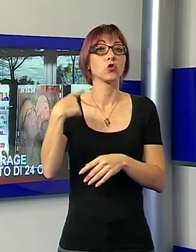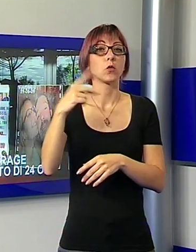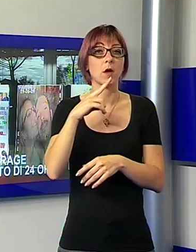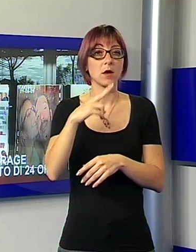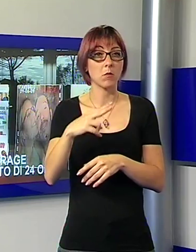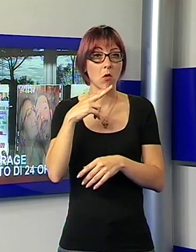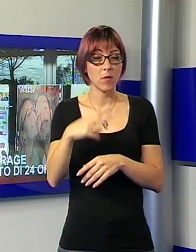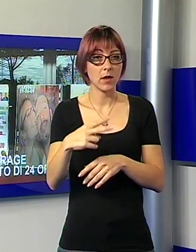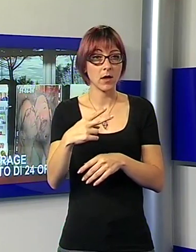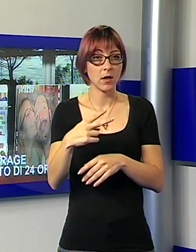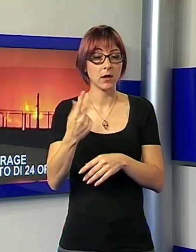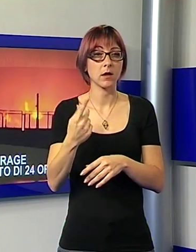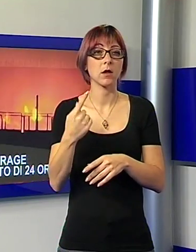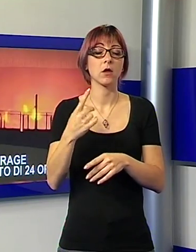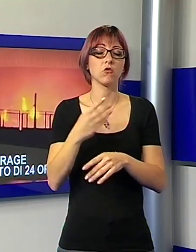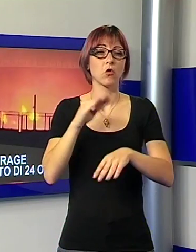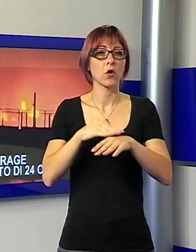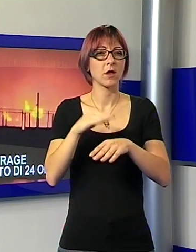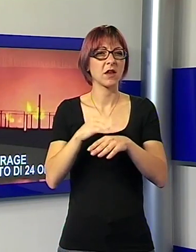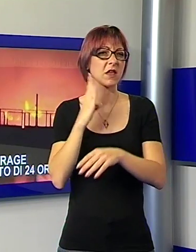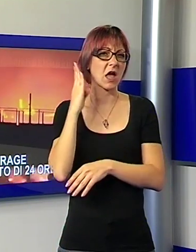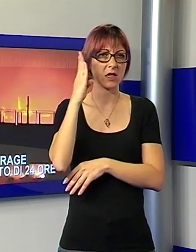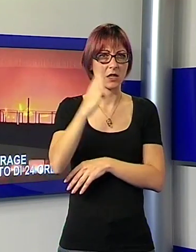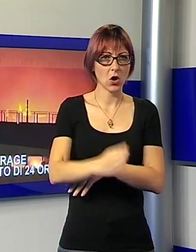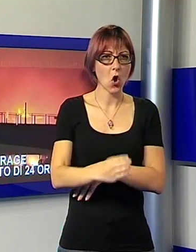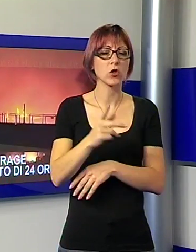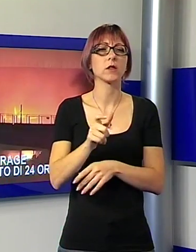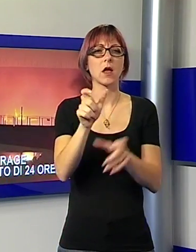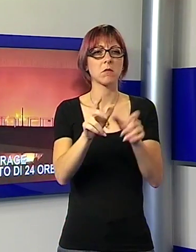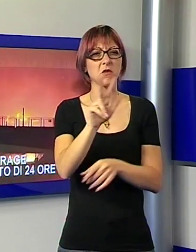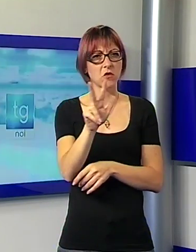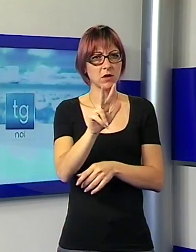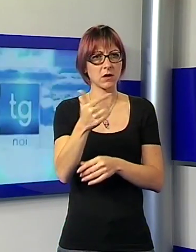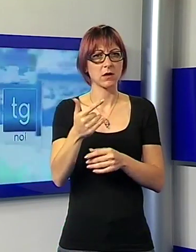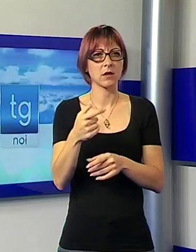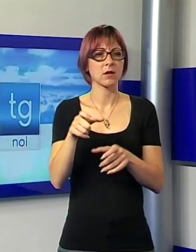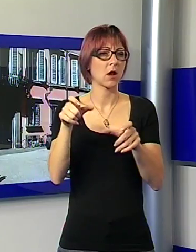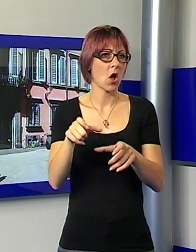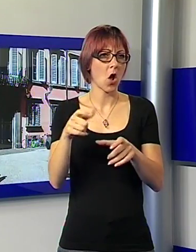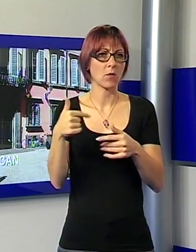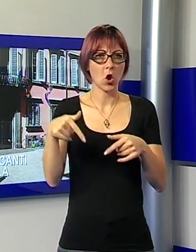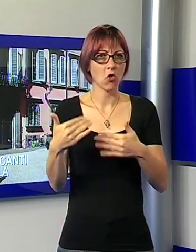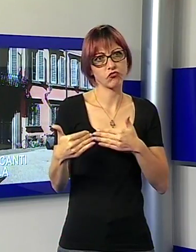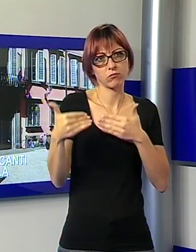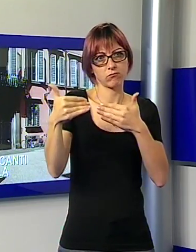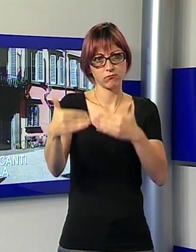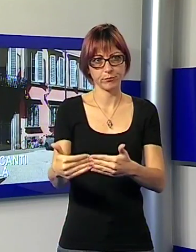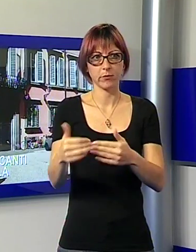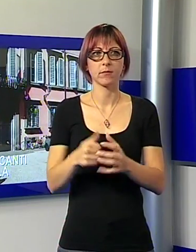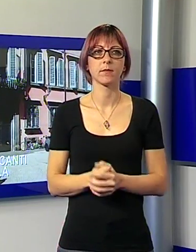di condanna per i 33 imputati da parte dei pubblici ministeri. Cattedre vacanti, precari in fila, scene